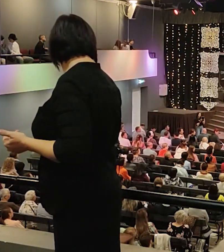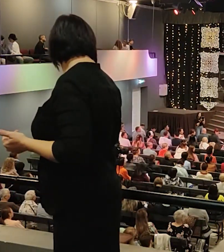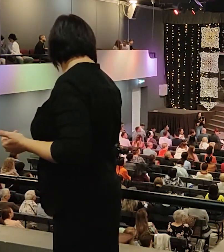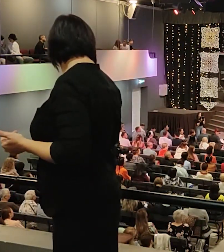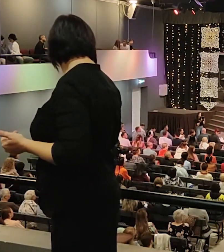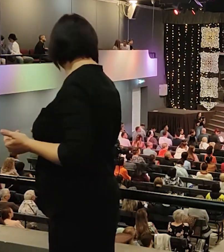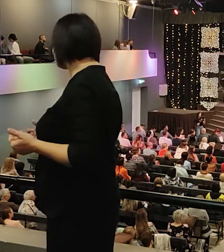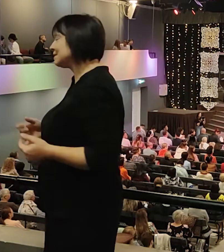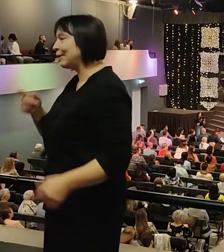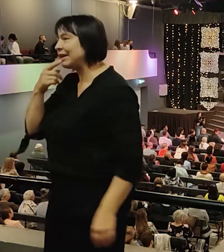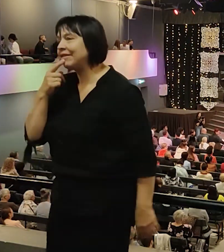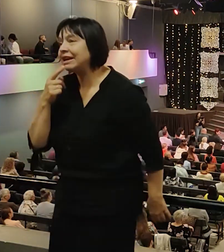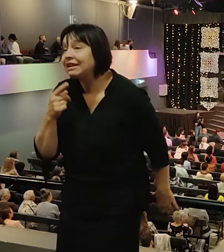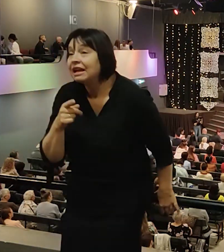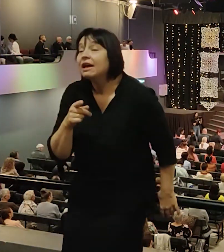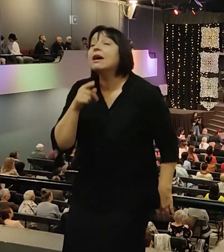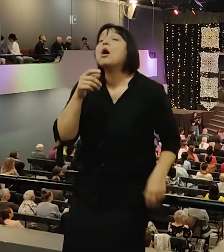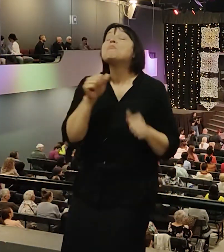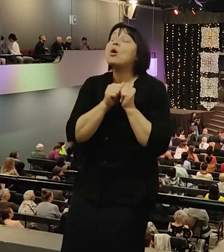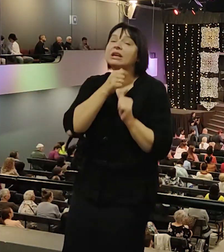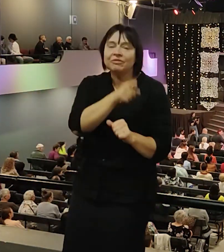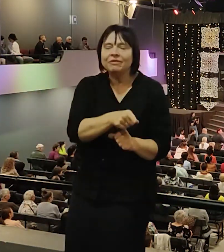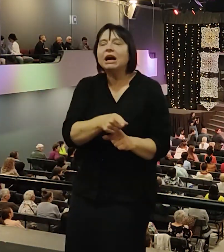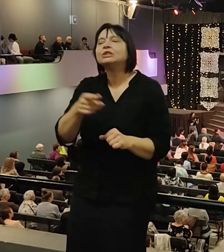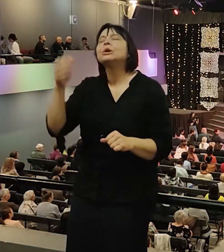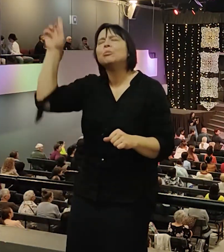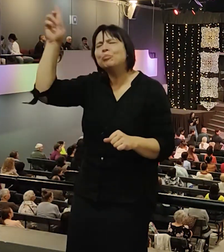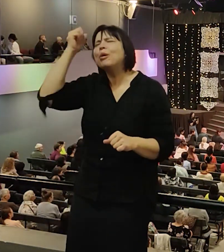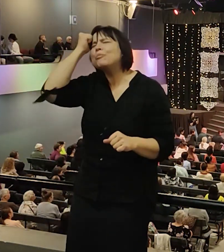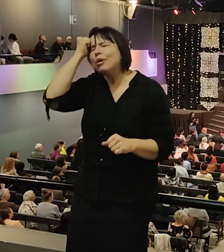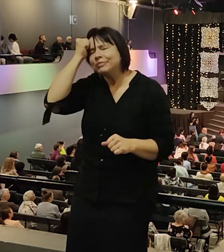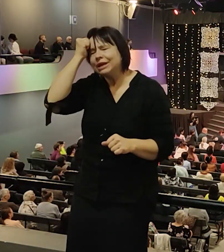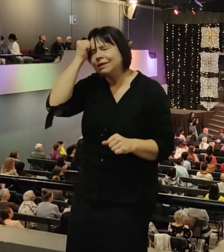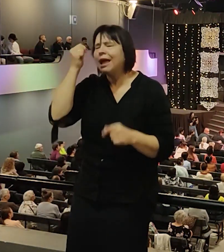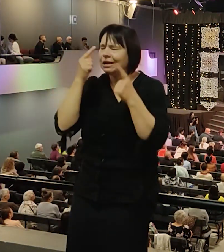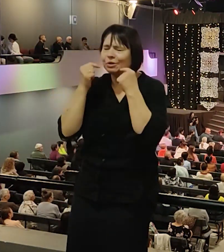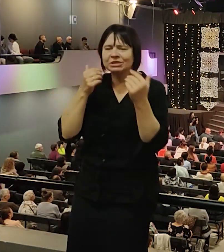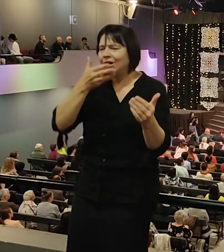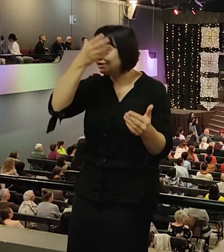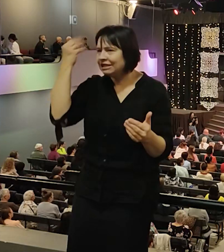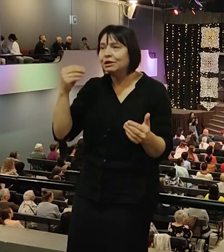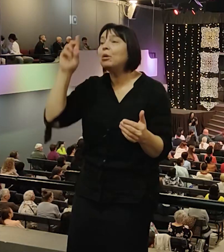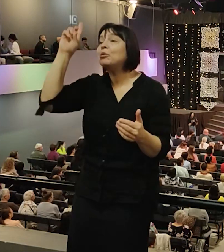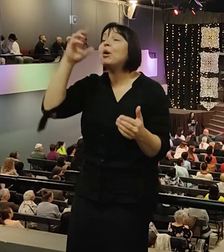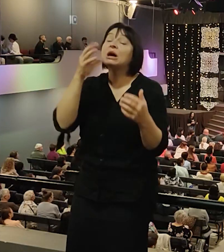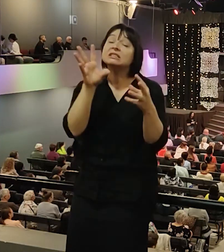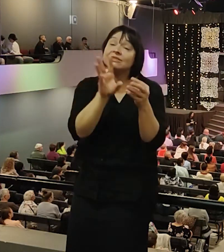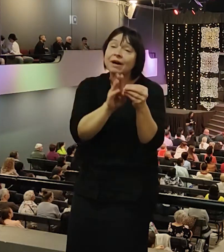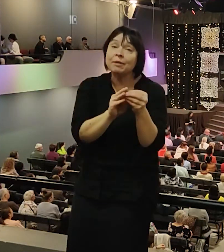И слезы ваши Господь не забыл. И никогда не оставит вас. Он с вами днем и ночью.